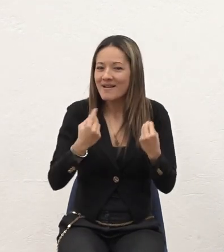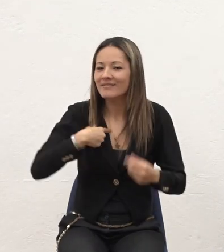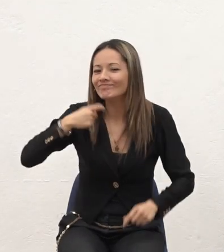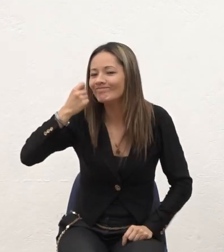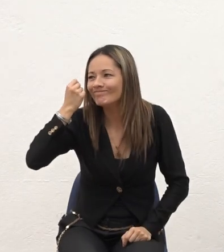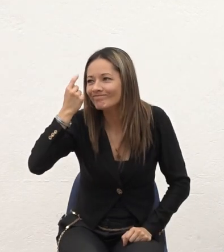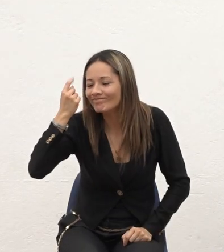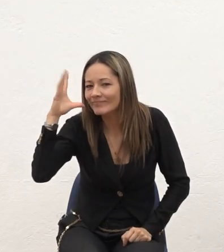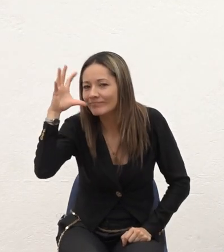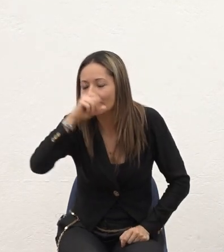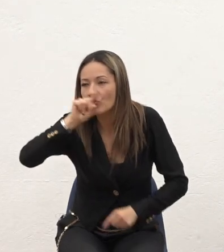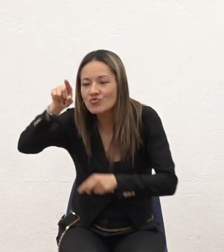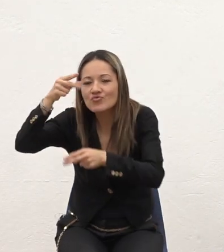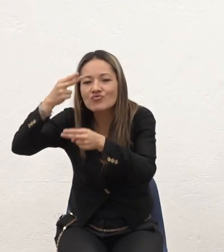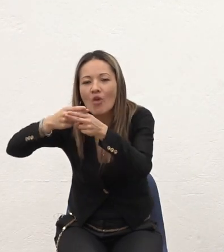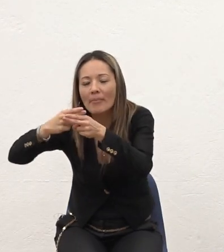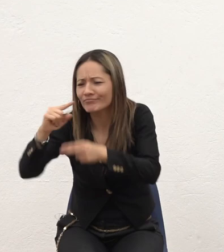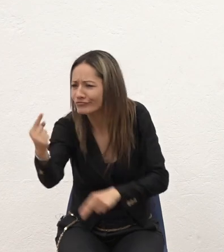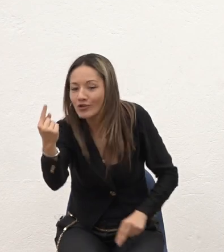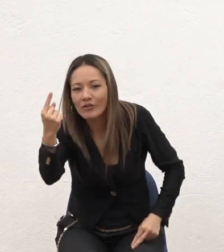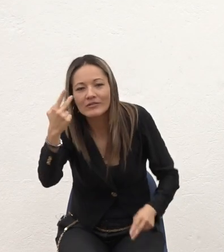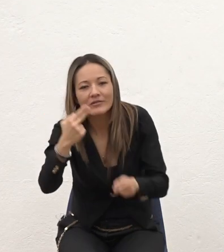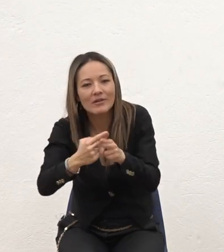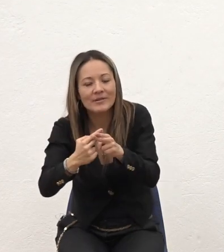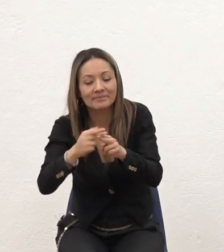Que había uno solo Isaías 42 Del 1 al 8